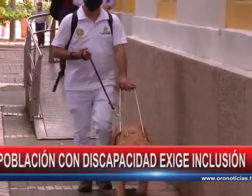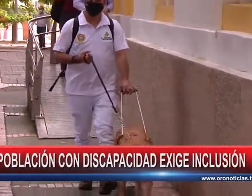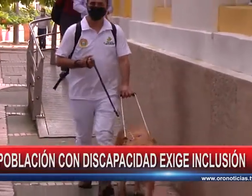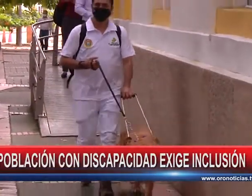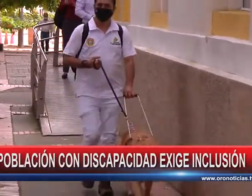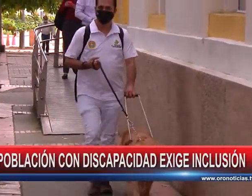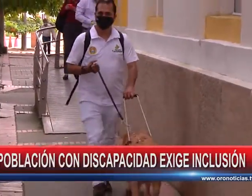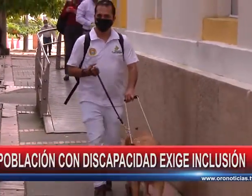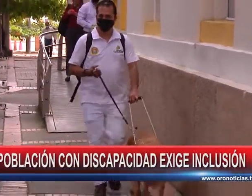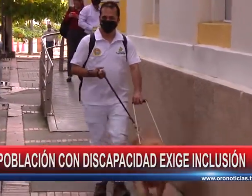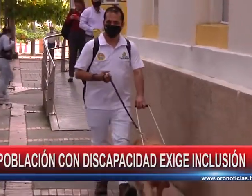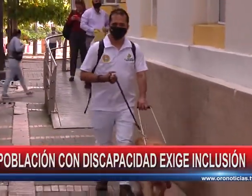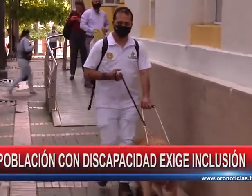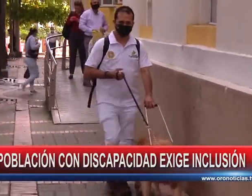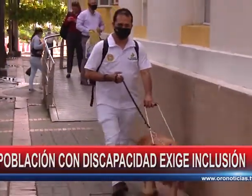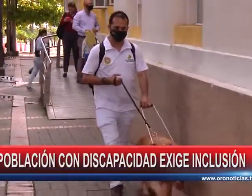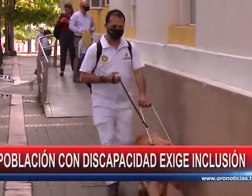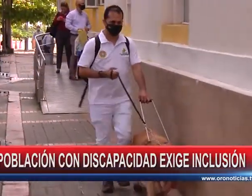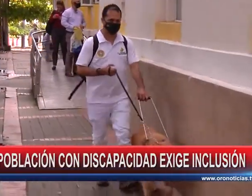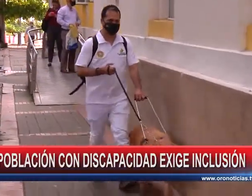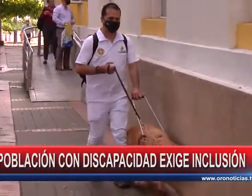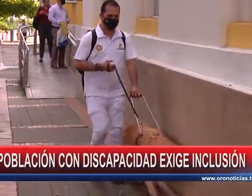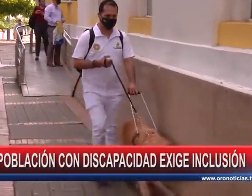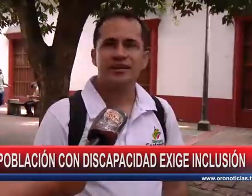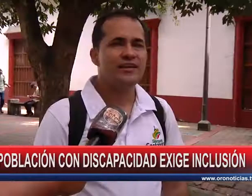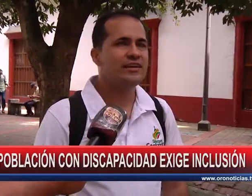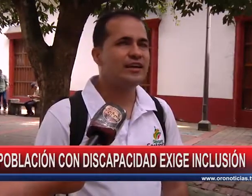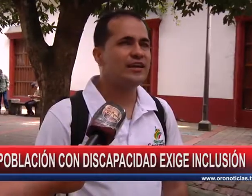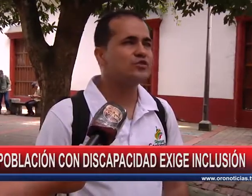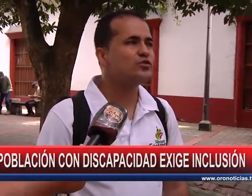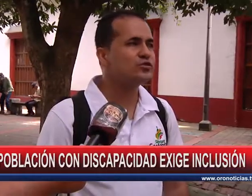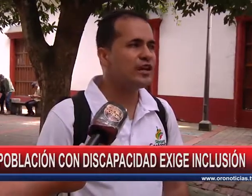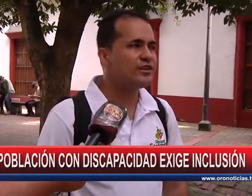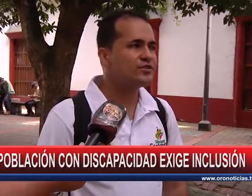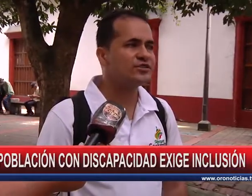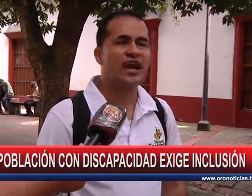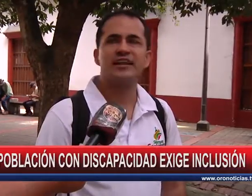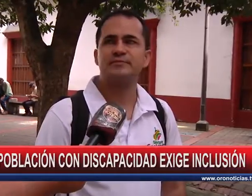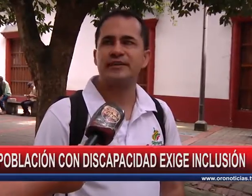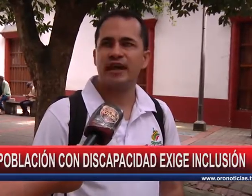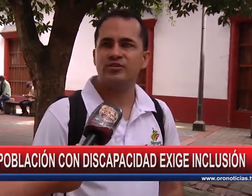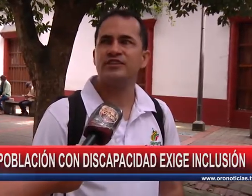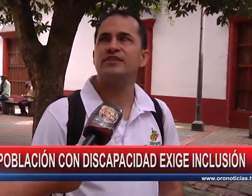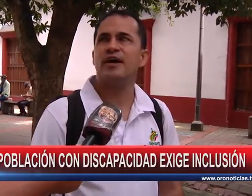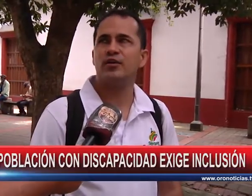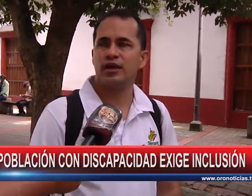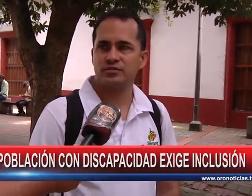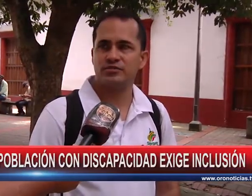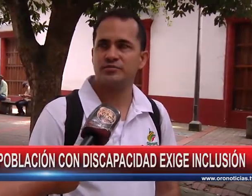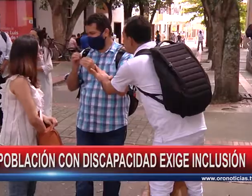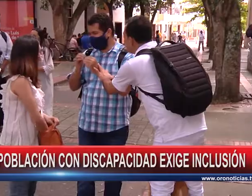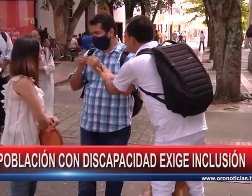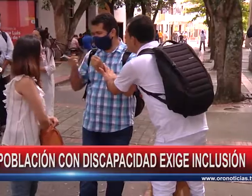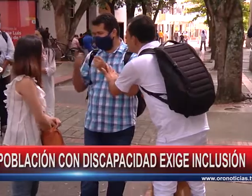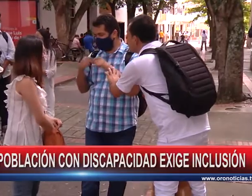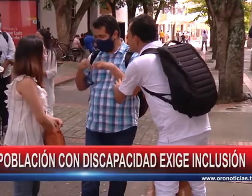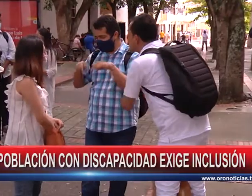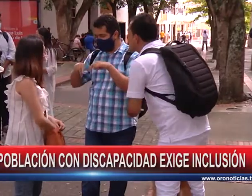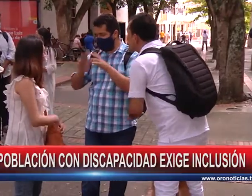vean de una manera distinta, de una manera digna y que sus derechos sean respetados y valorados. Así como se han acortado